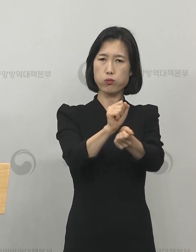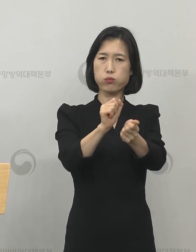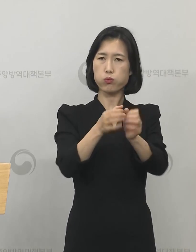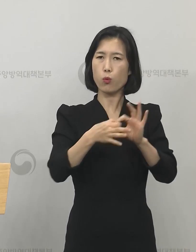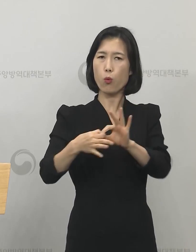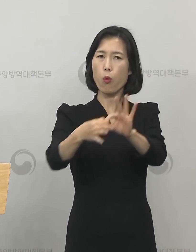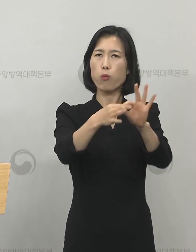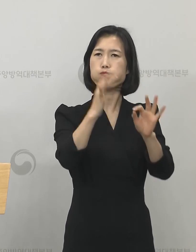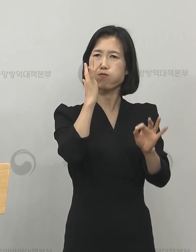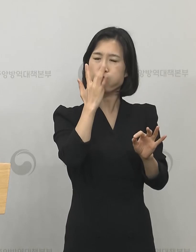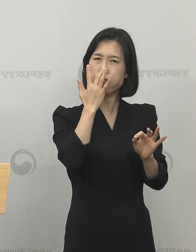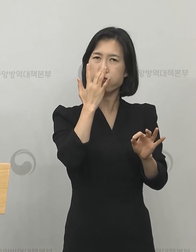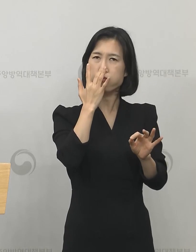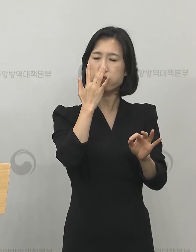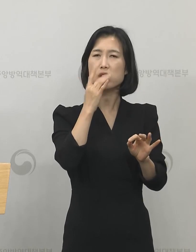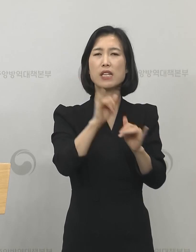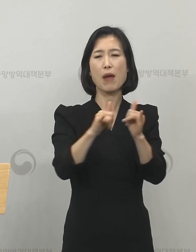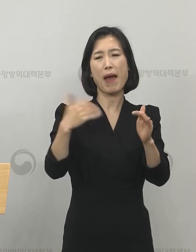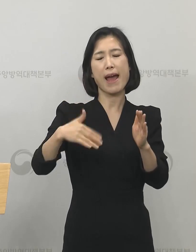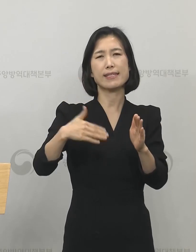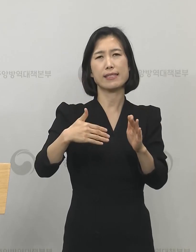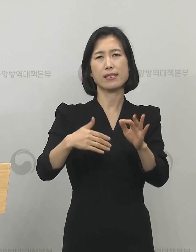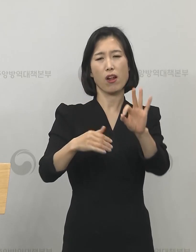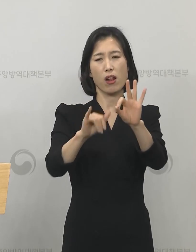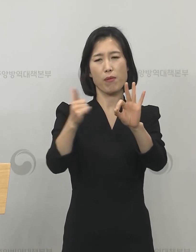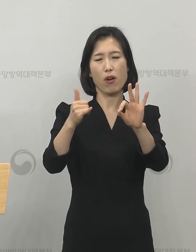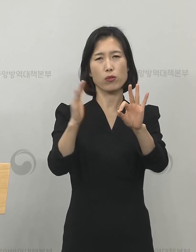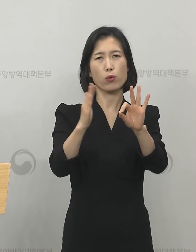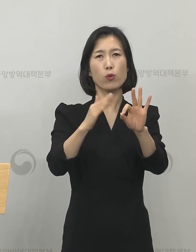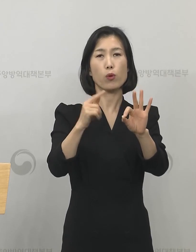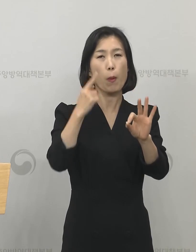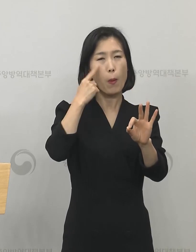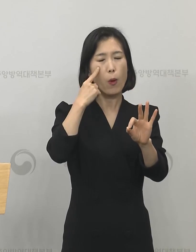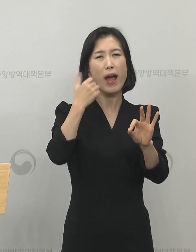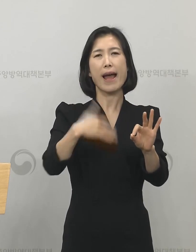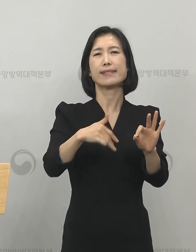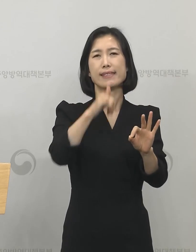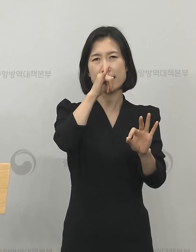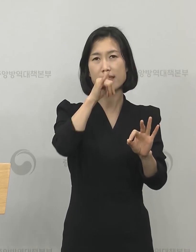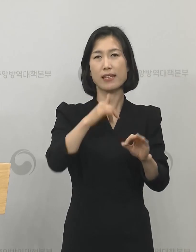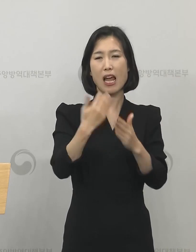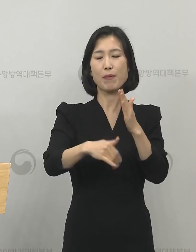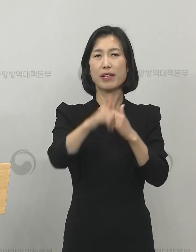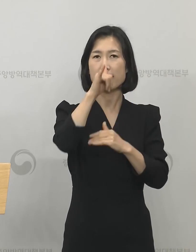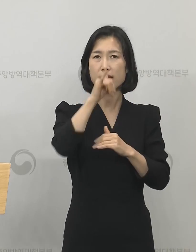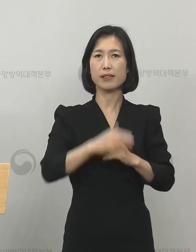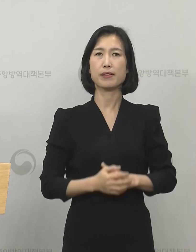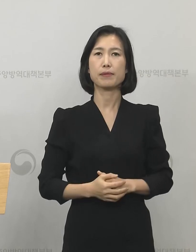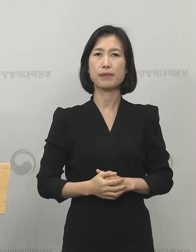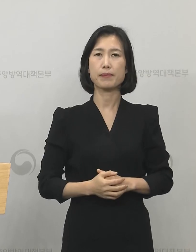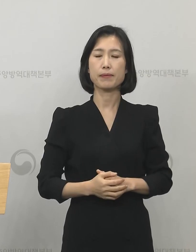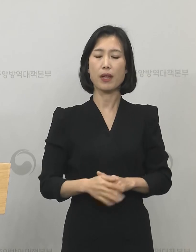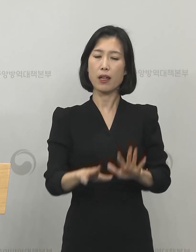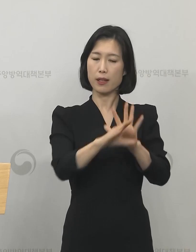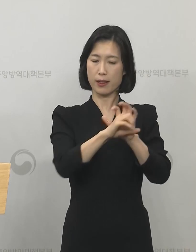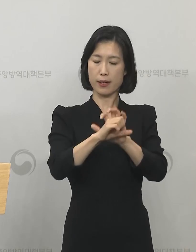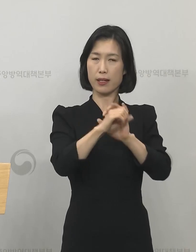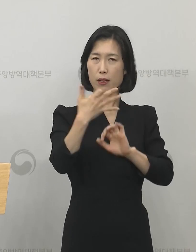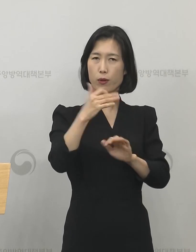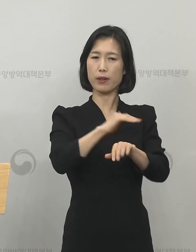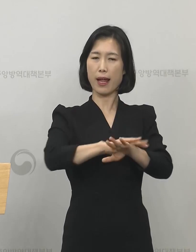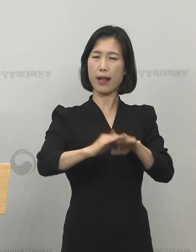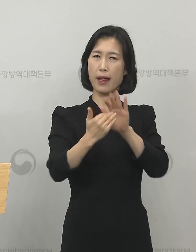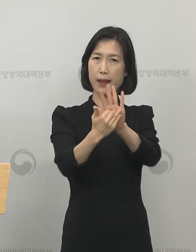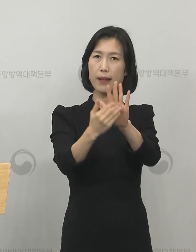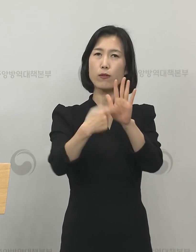사례가 지역사회에서 여전히 10명 이상 발생하고 있는 상황입니다. 코로나19 예방을 위해서는